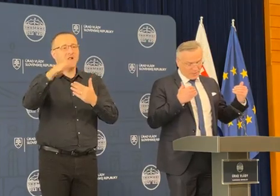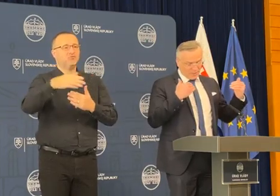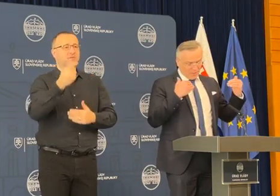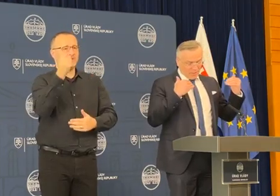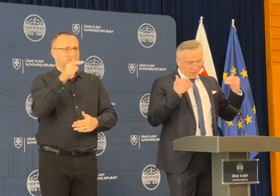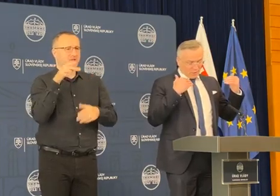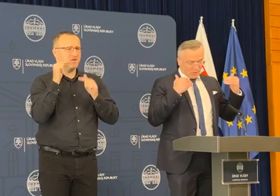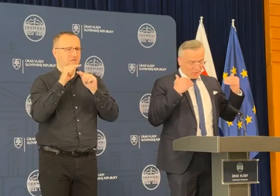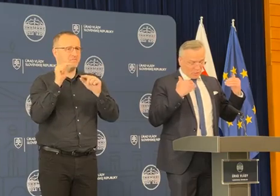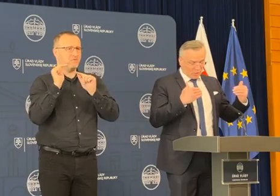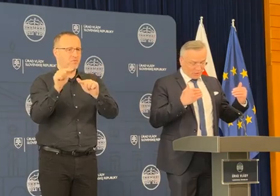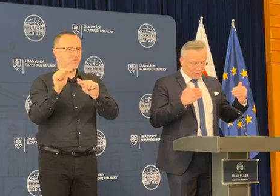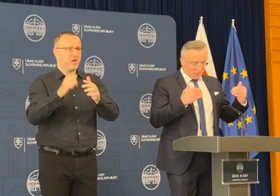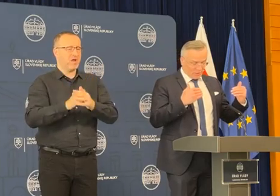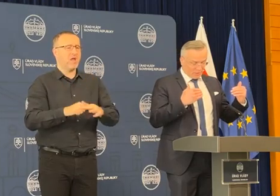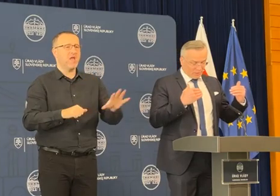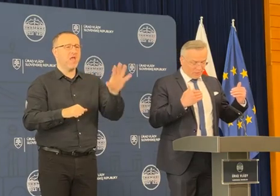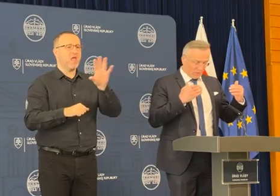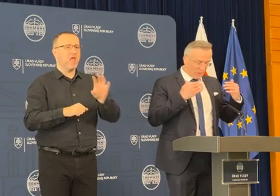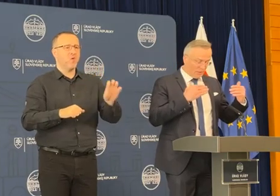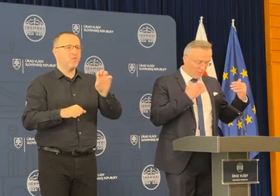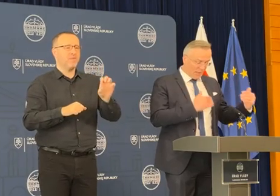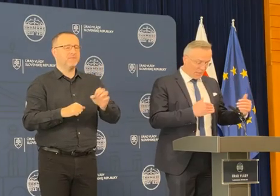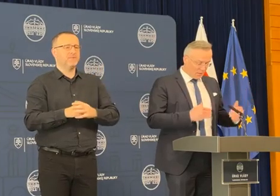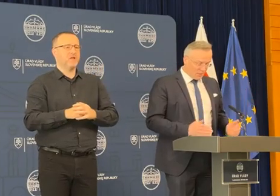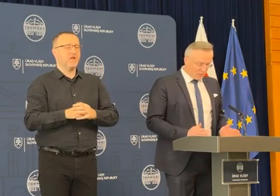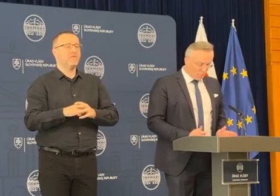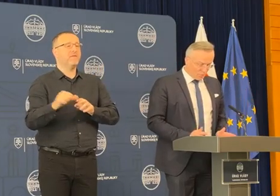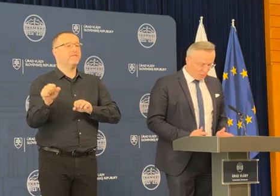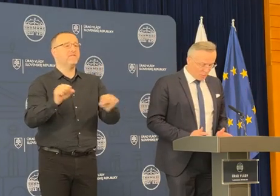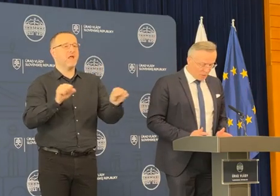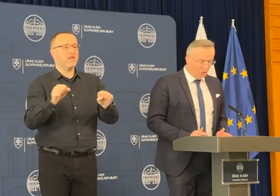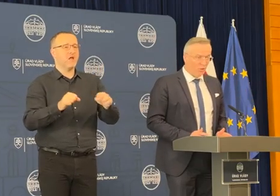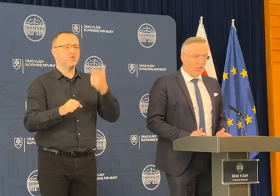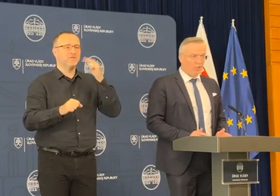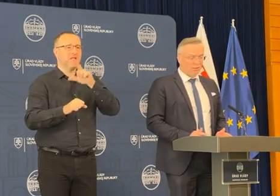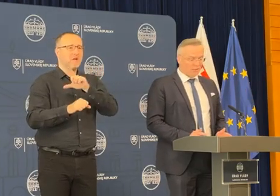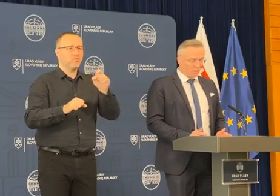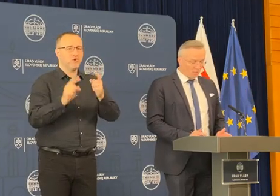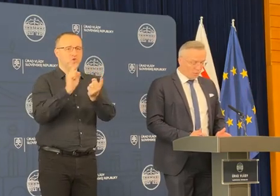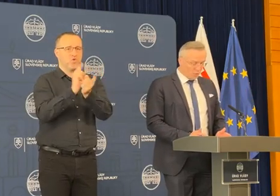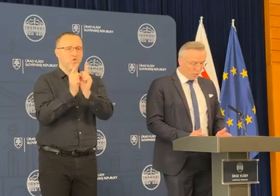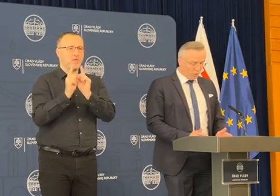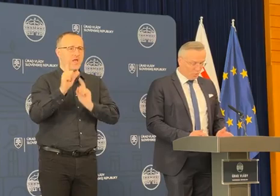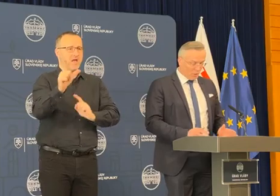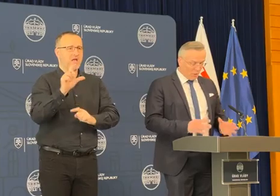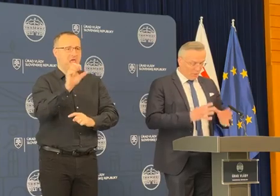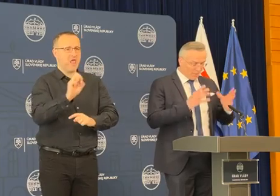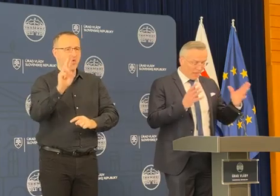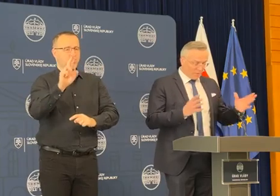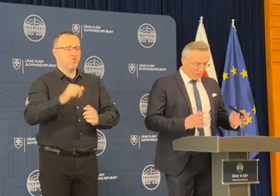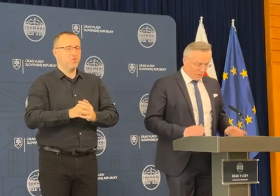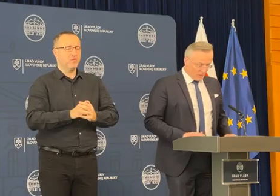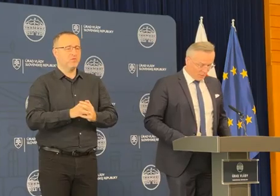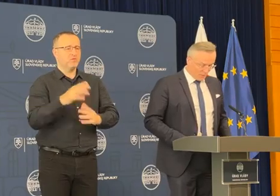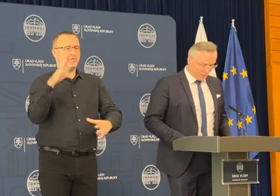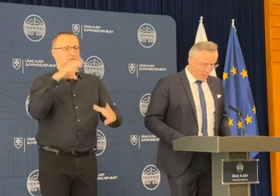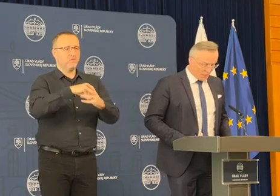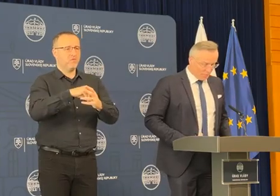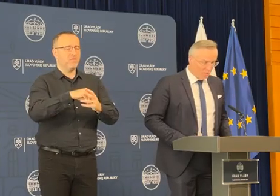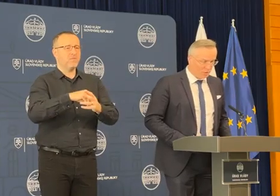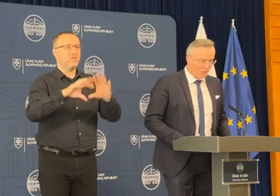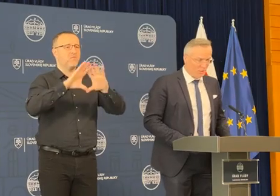spomínal, je, že vláda SR dohodla s Európskou úniou v rámci